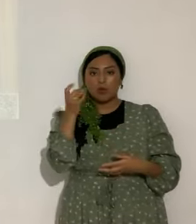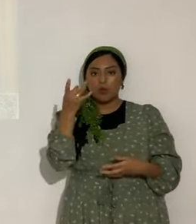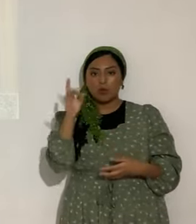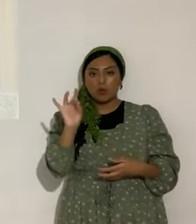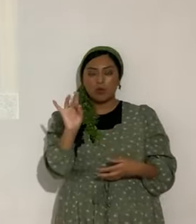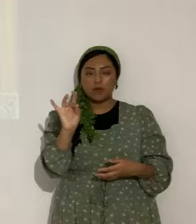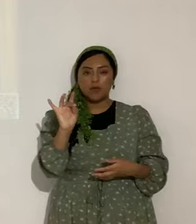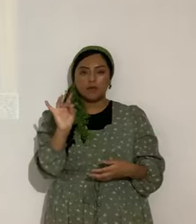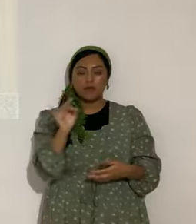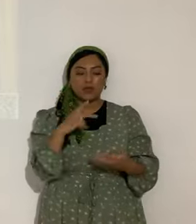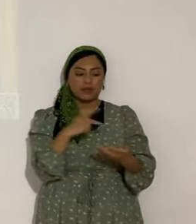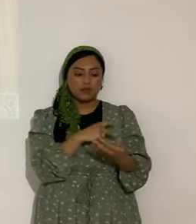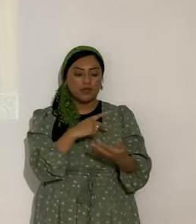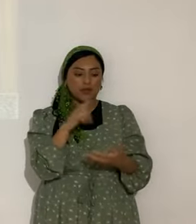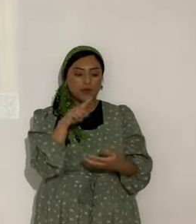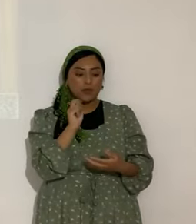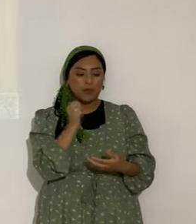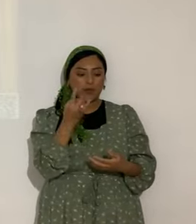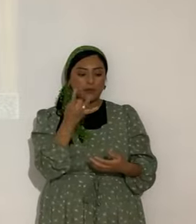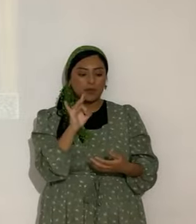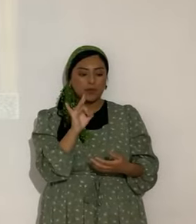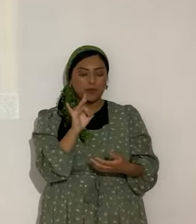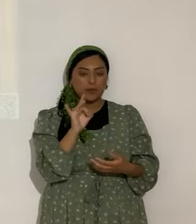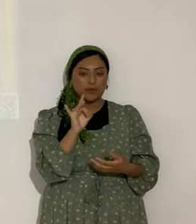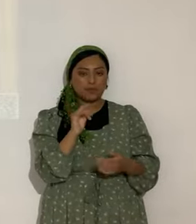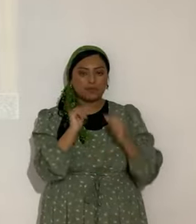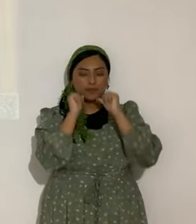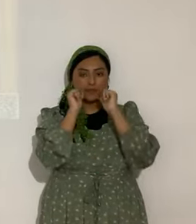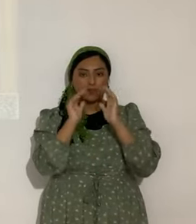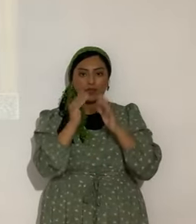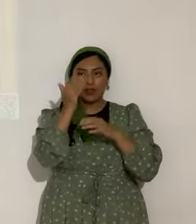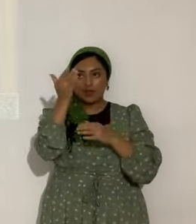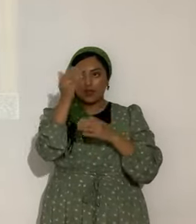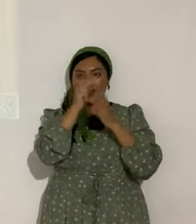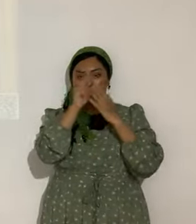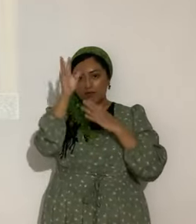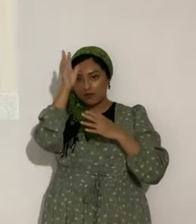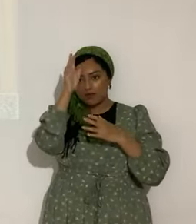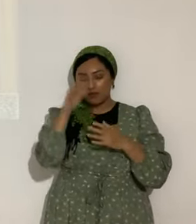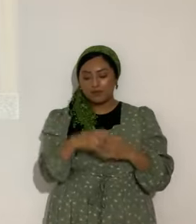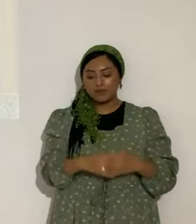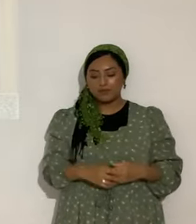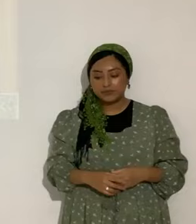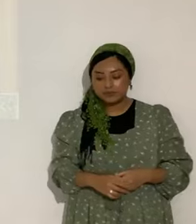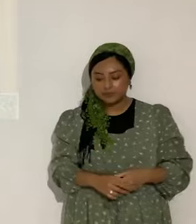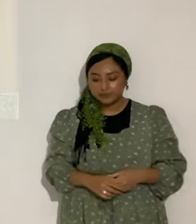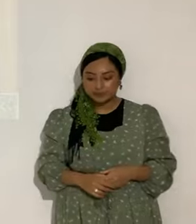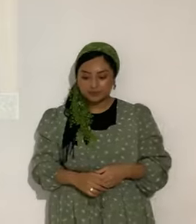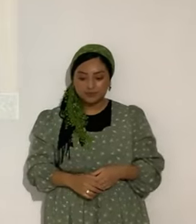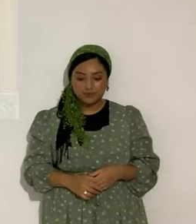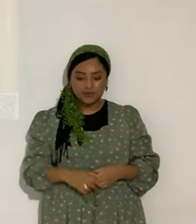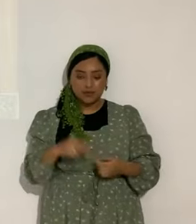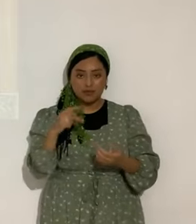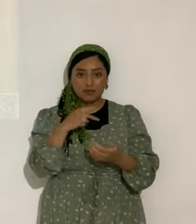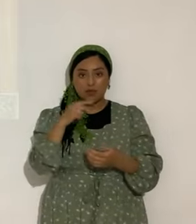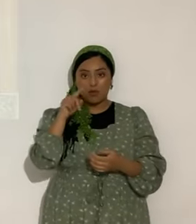Salmo 118. Bendito es el abacados. Aleluya. Salmo 118.